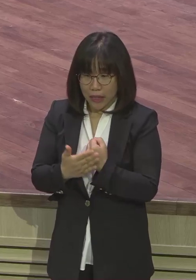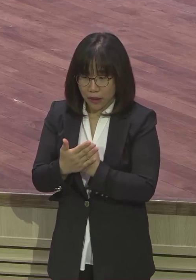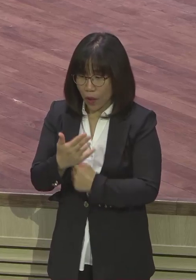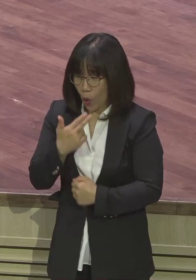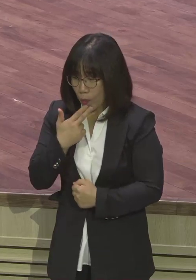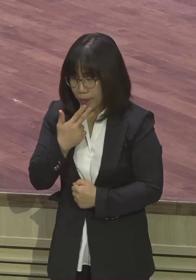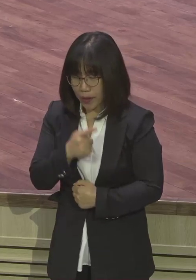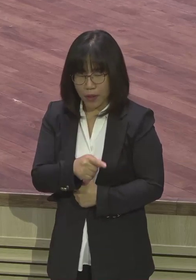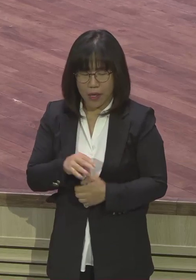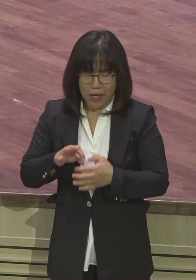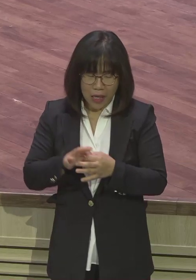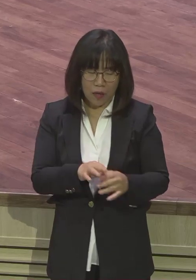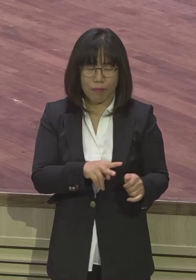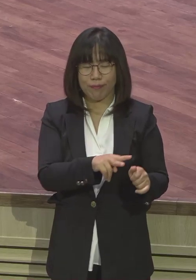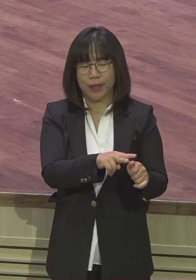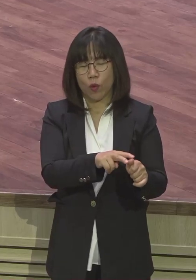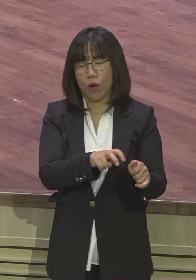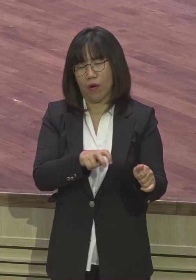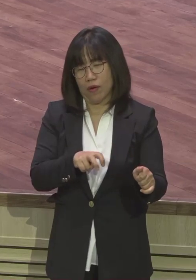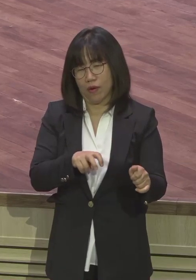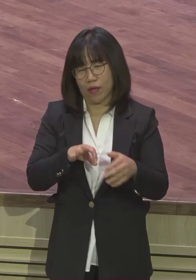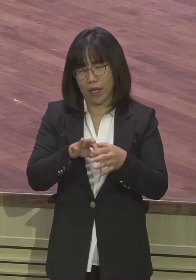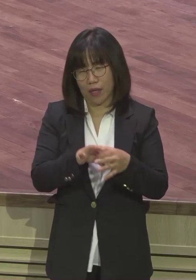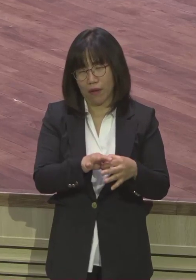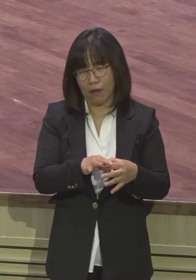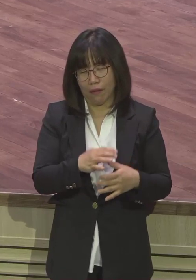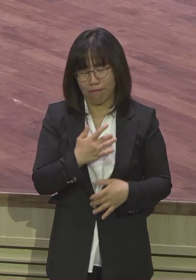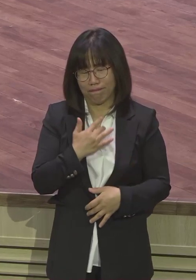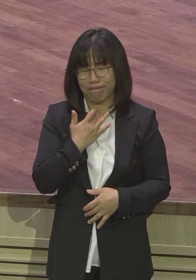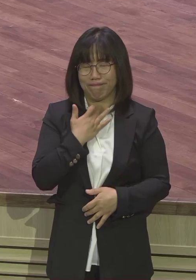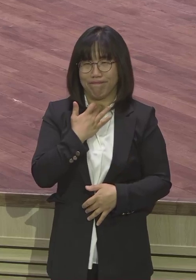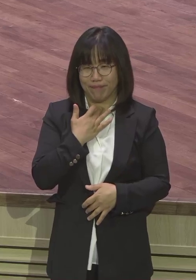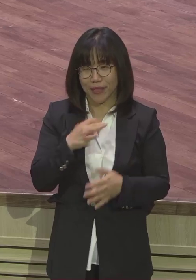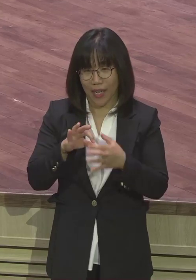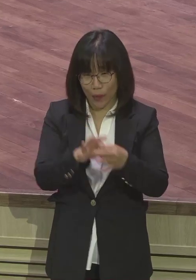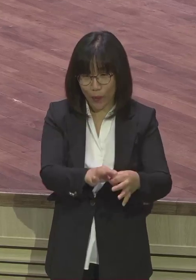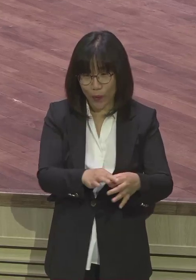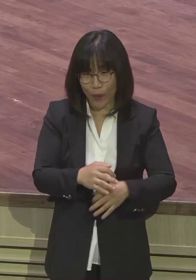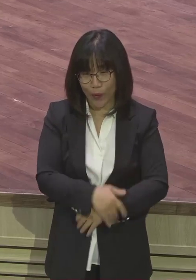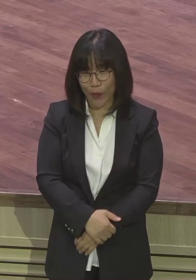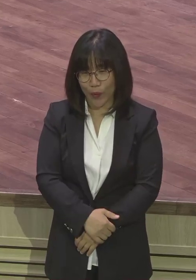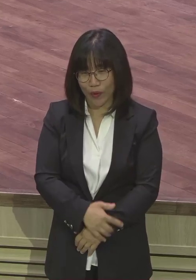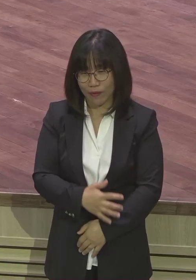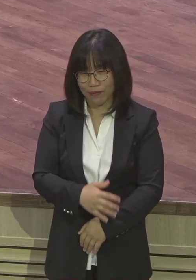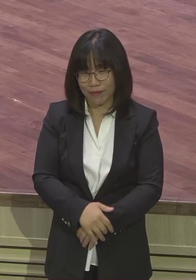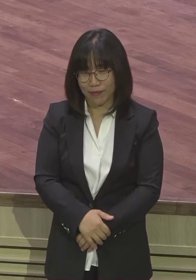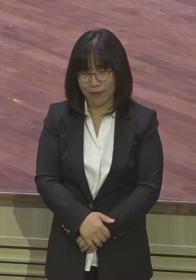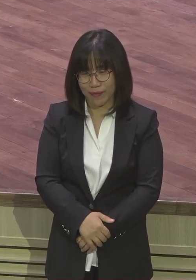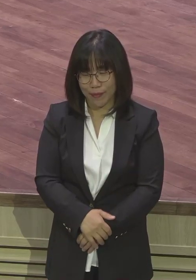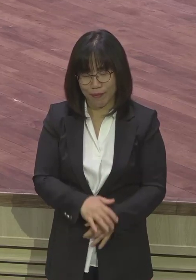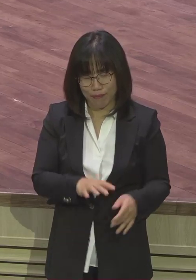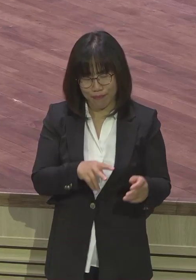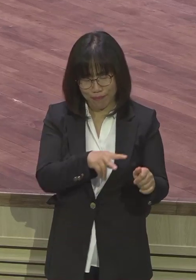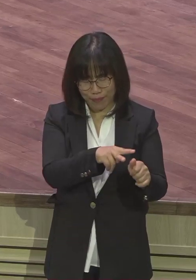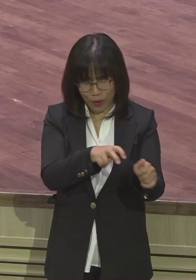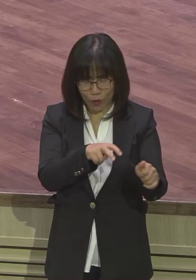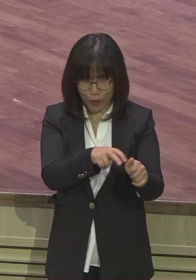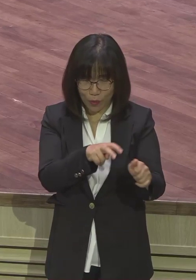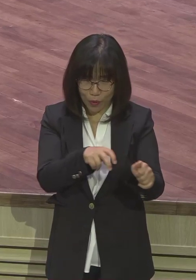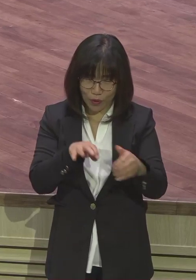그건 은혜 한문도 받은 지 없어요. 하나님의 은혜를 받으면요. 나 같은 죄인 살리신 주원에 놀라와. 내가 이런 영향을